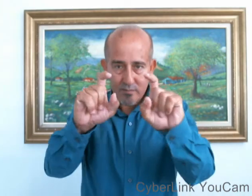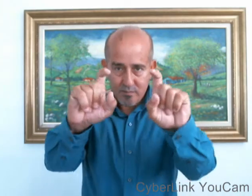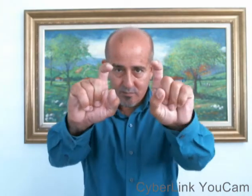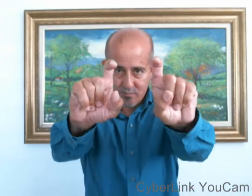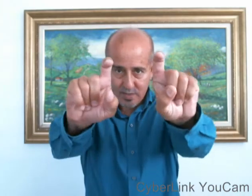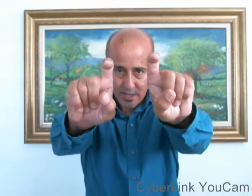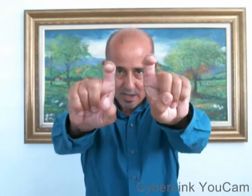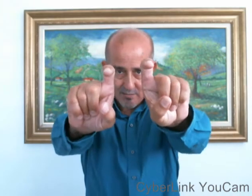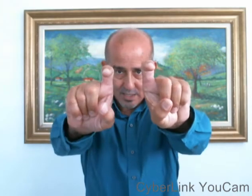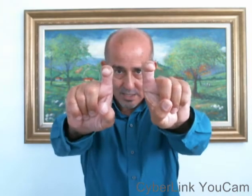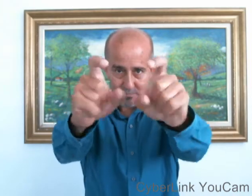el jabalí,